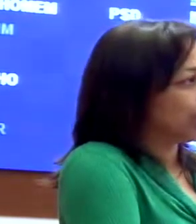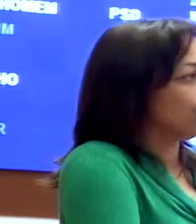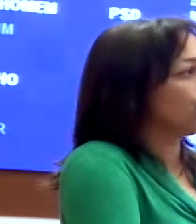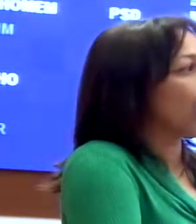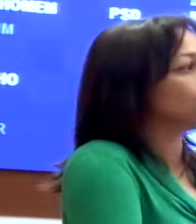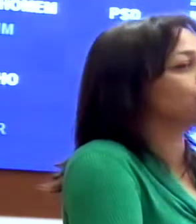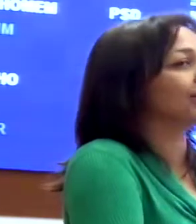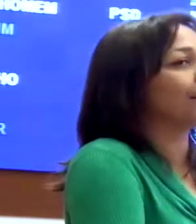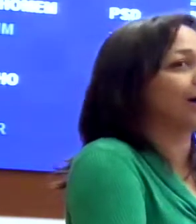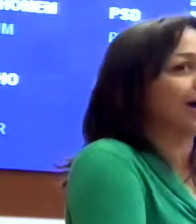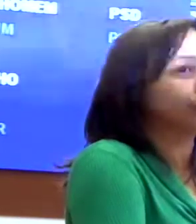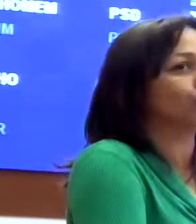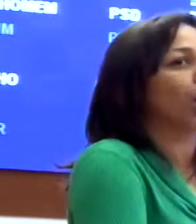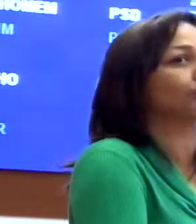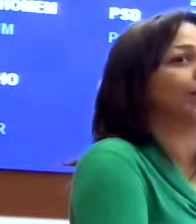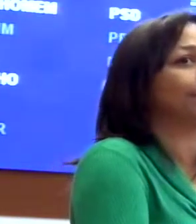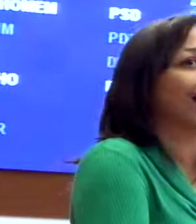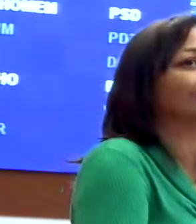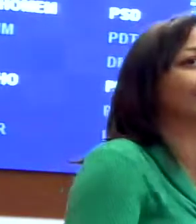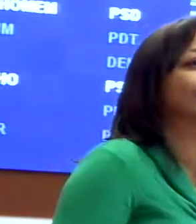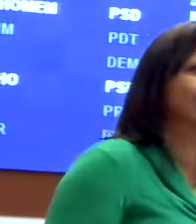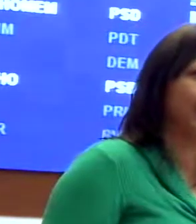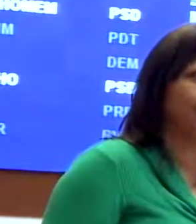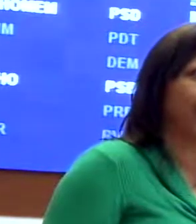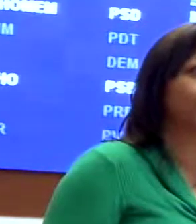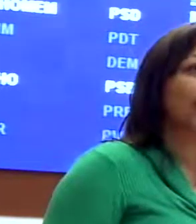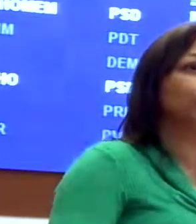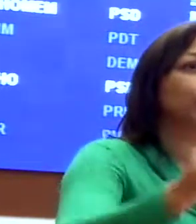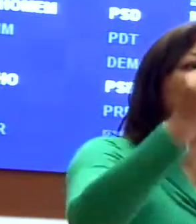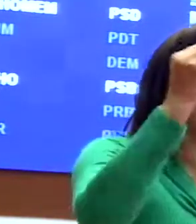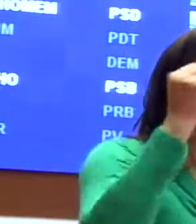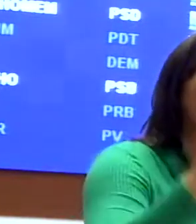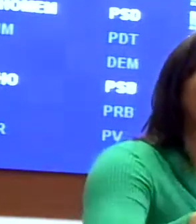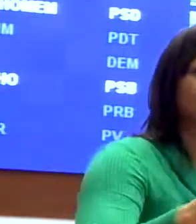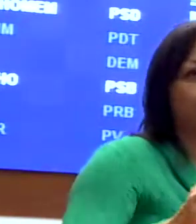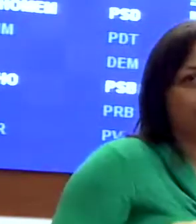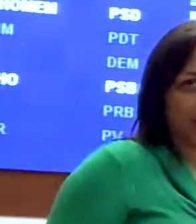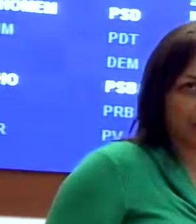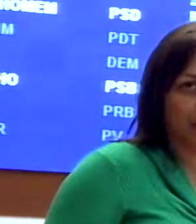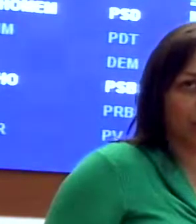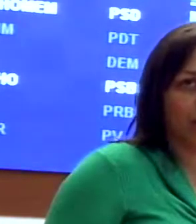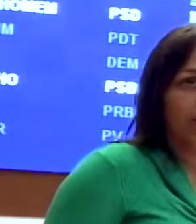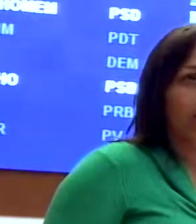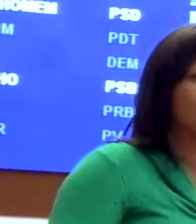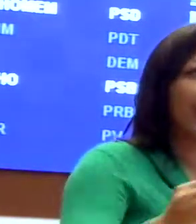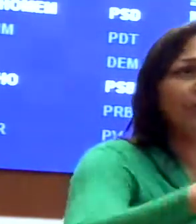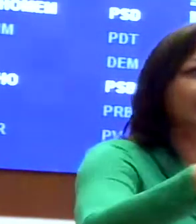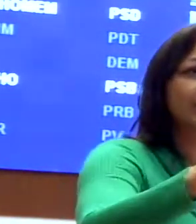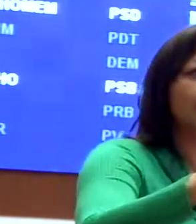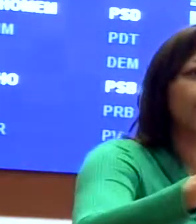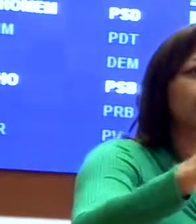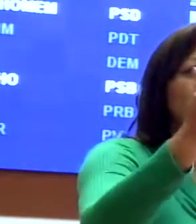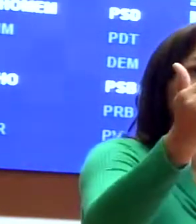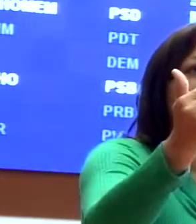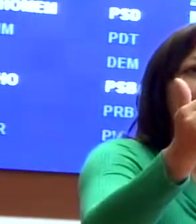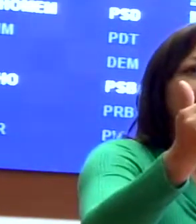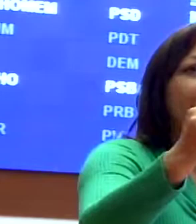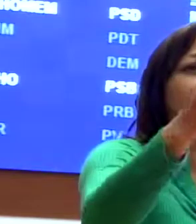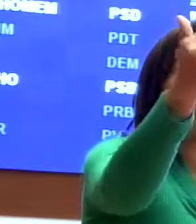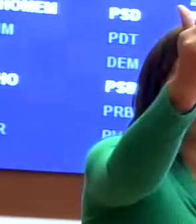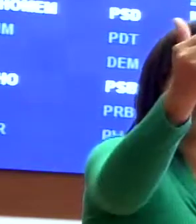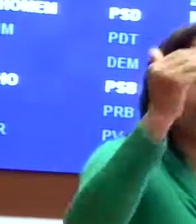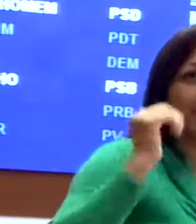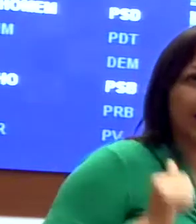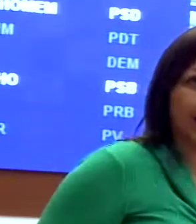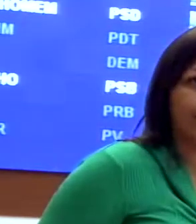e o nosso trabalho, o nosso debate é em cima dos projetos para o Maranhão, e não em cima de um nome